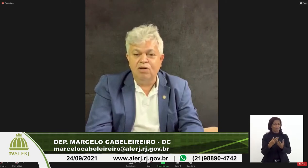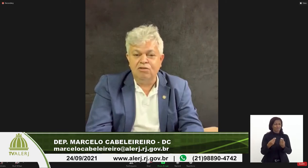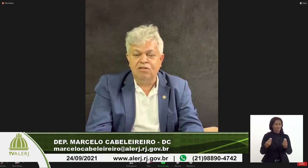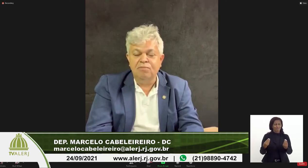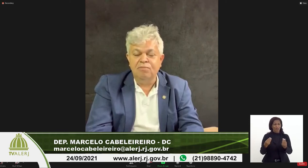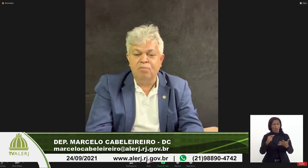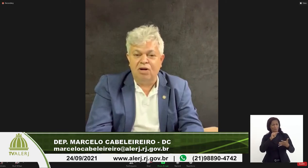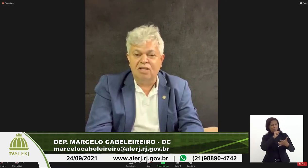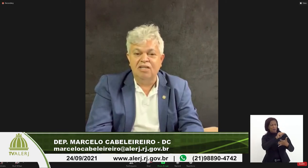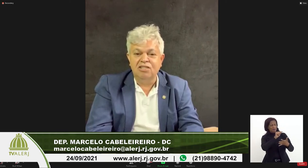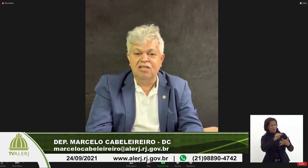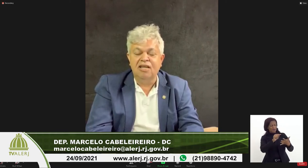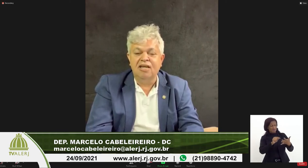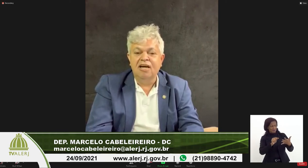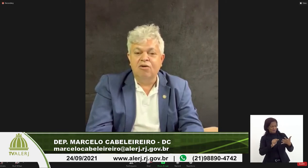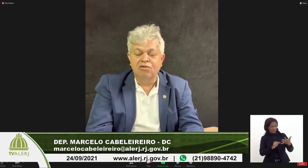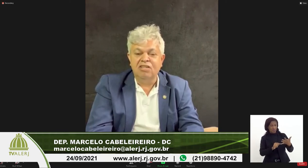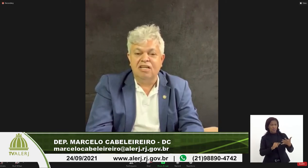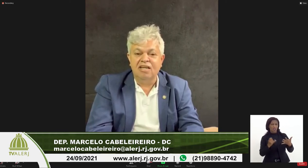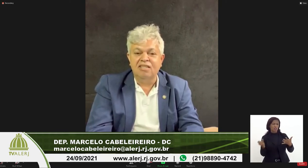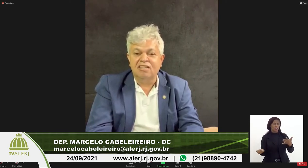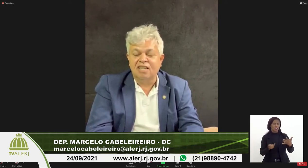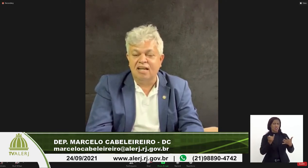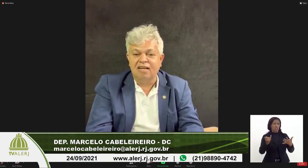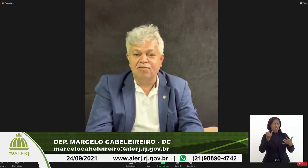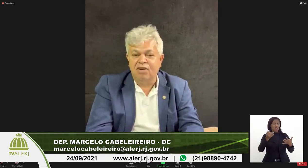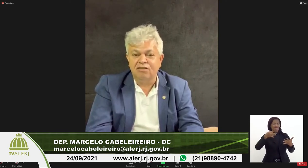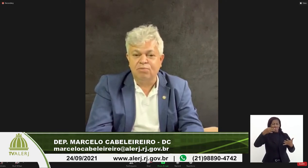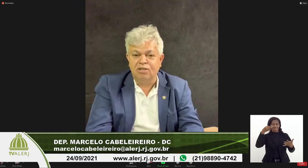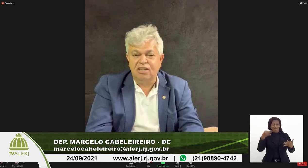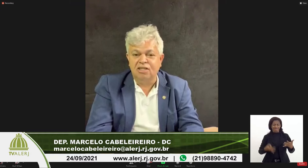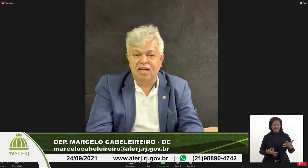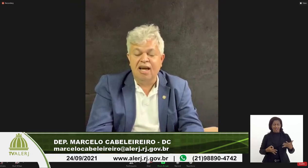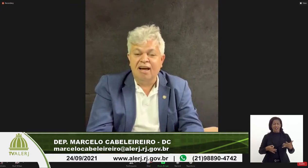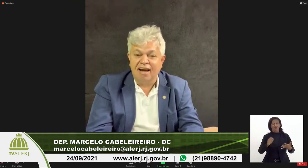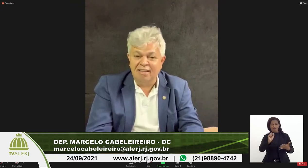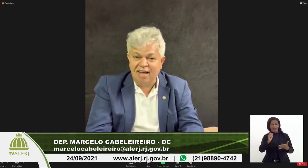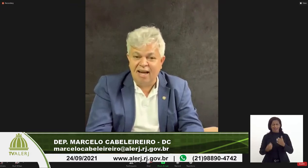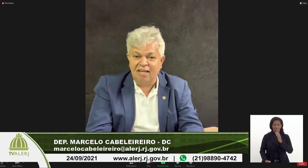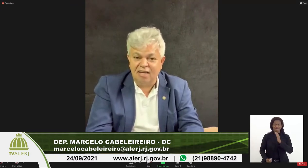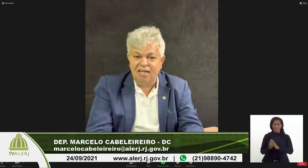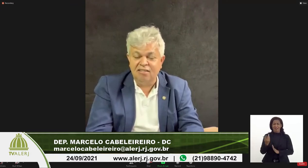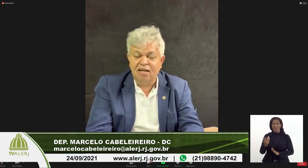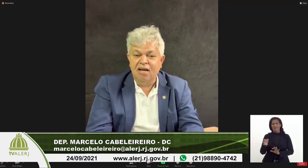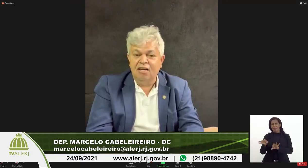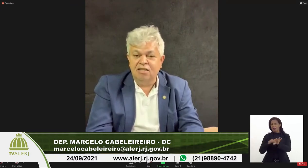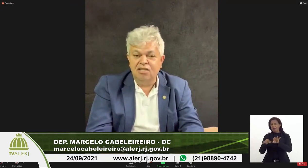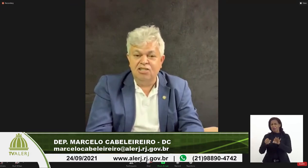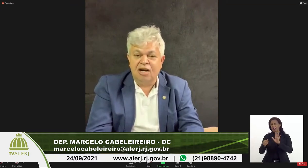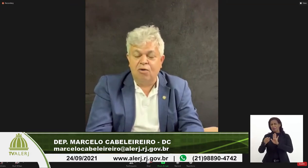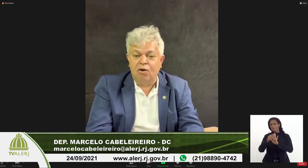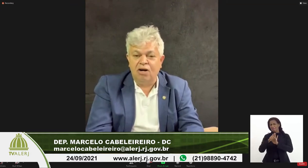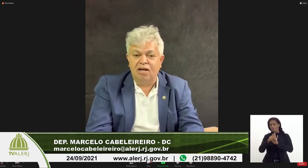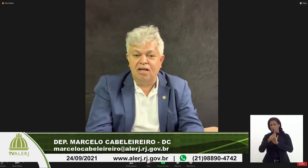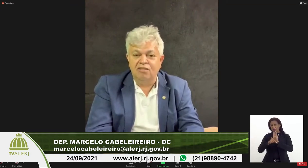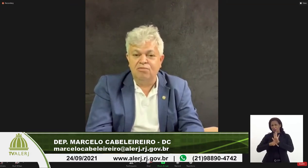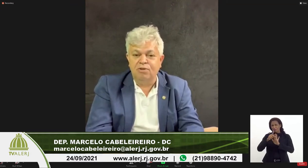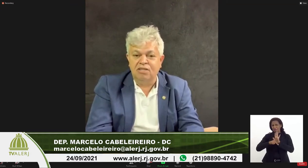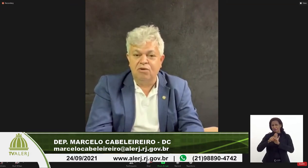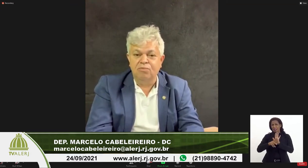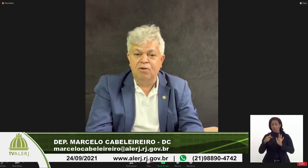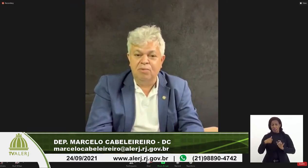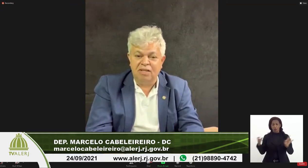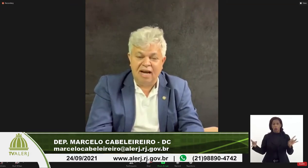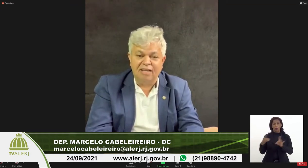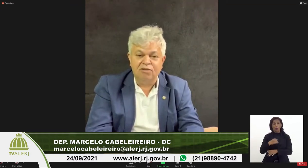pontos importantes que com certeza sairá diversos projetos de lei com a ideia deles desde já coloca aqui à